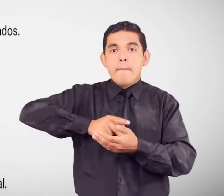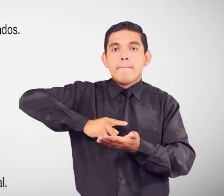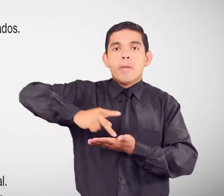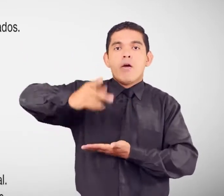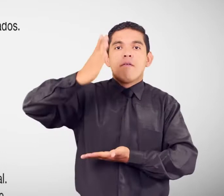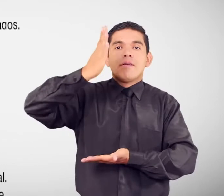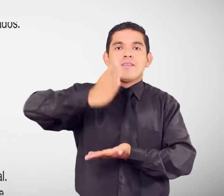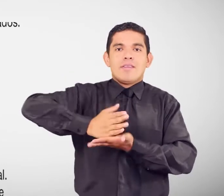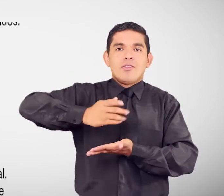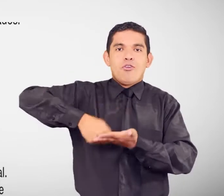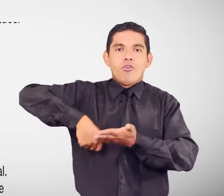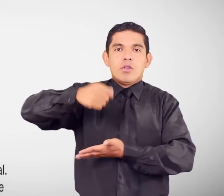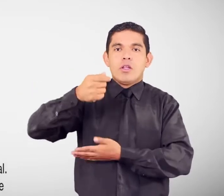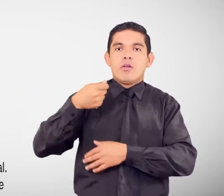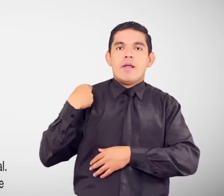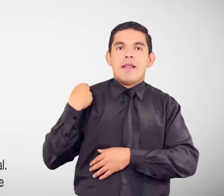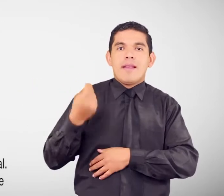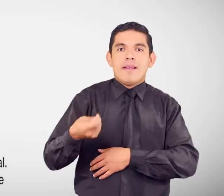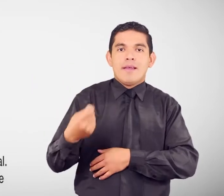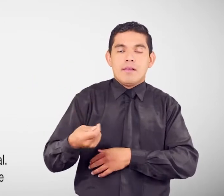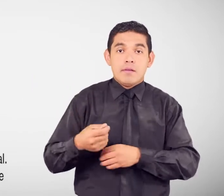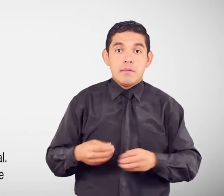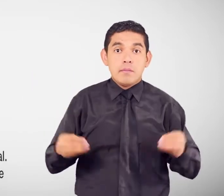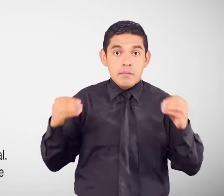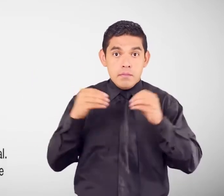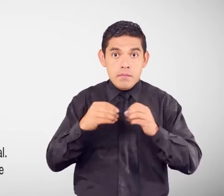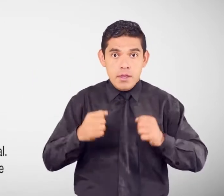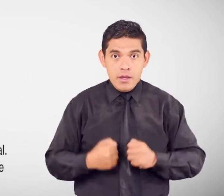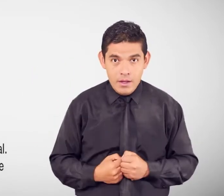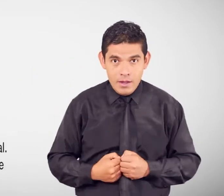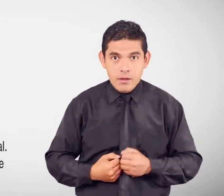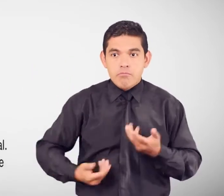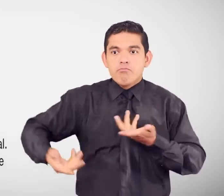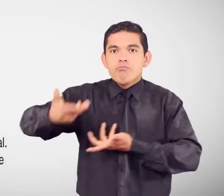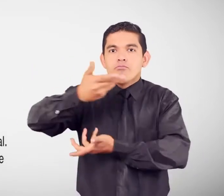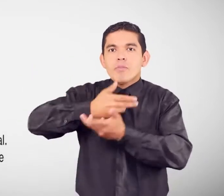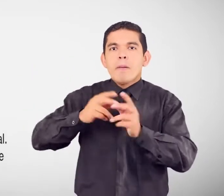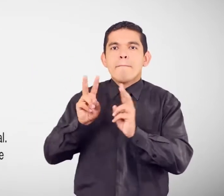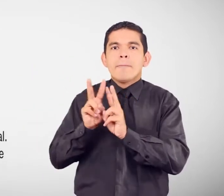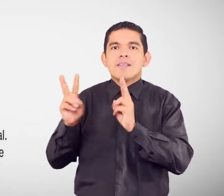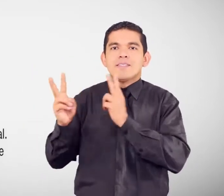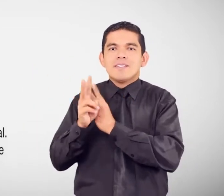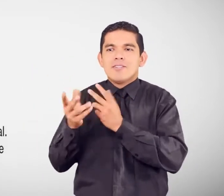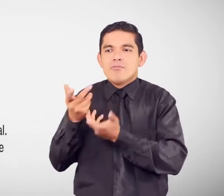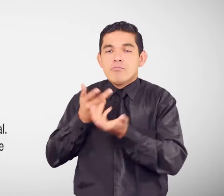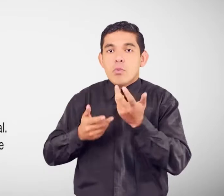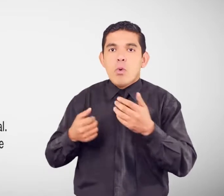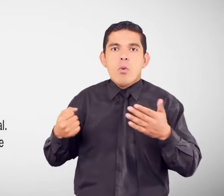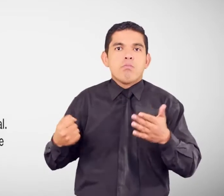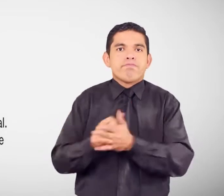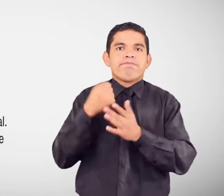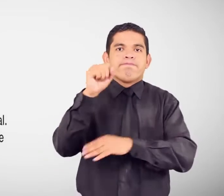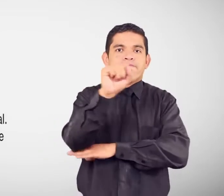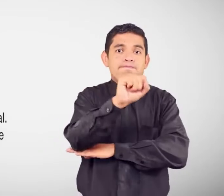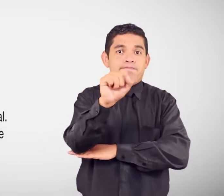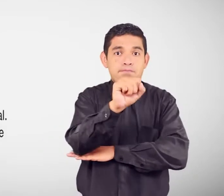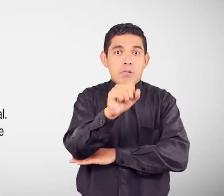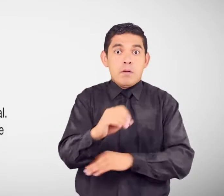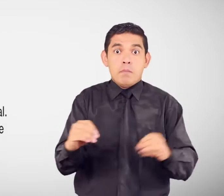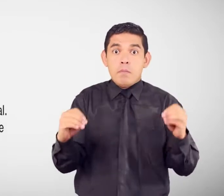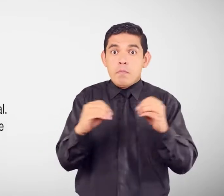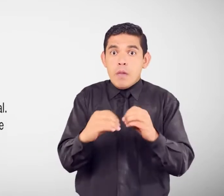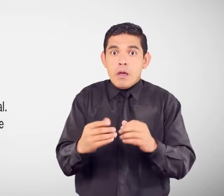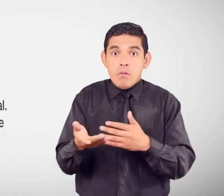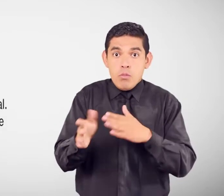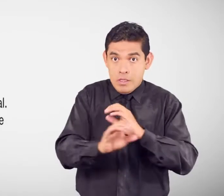Liquidaciones Asuntos de convivencia social y vecinal Accidentes de tránsito Sin resultado de muerte